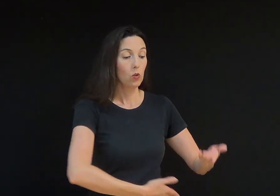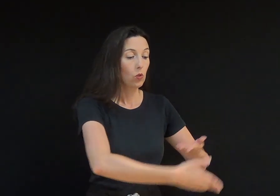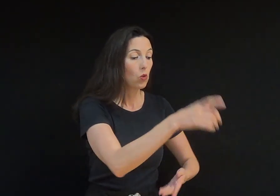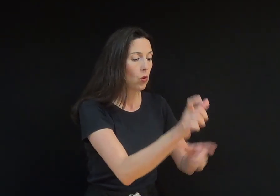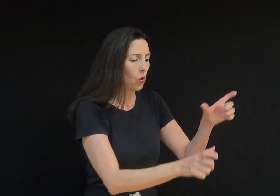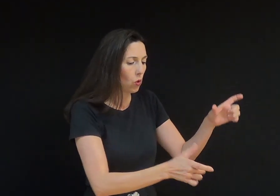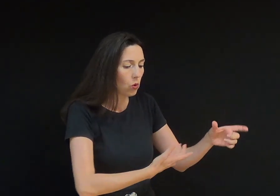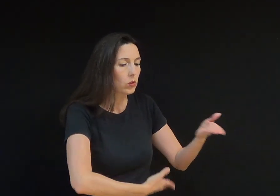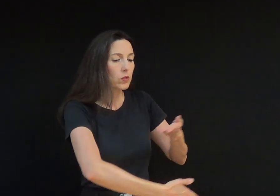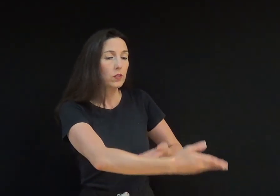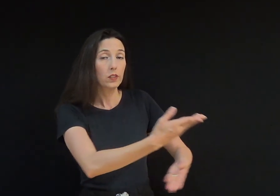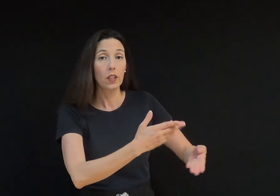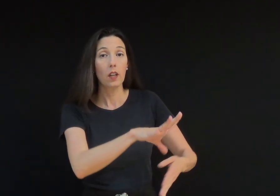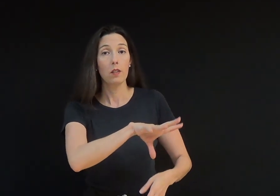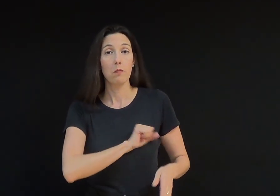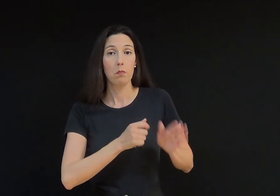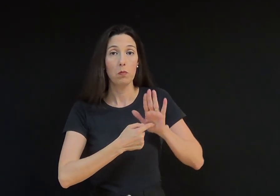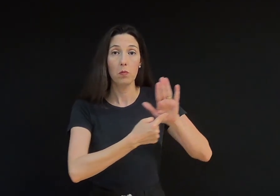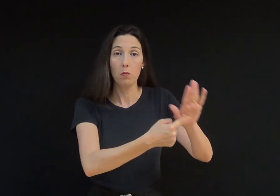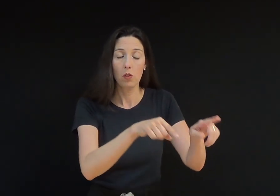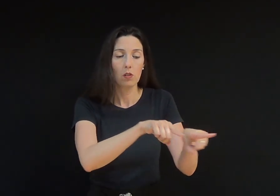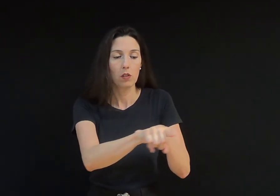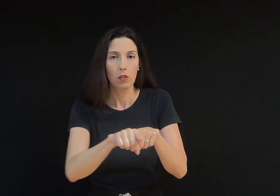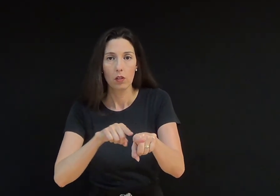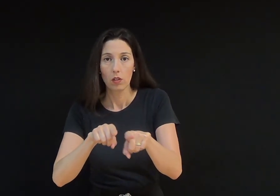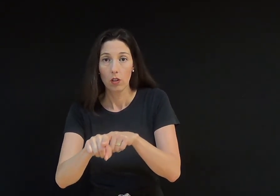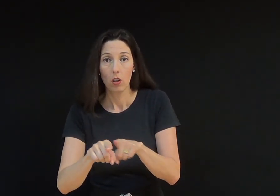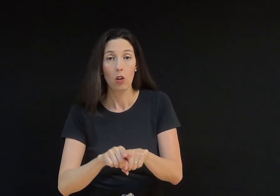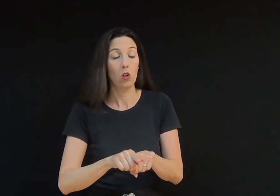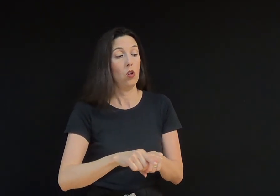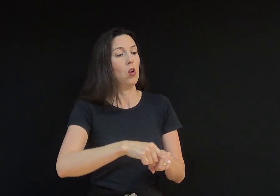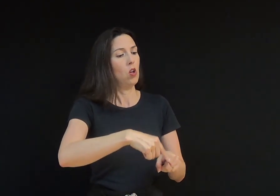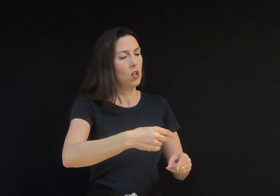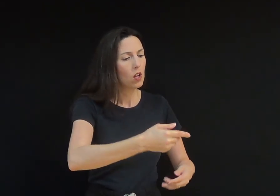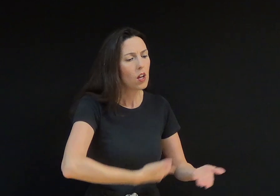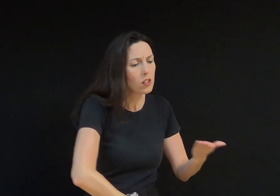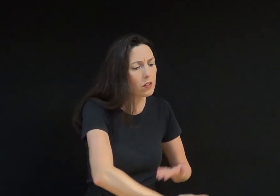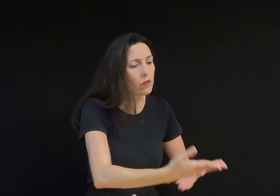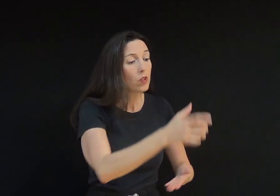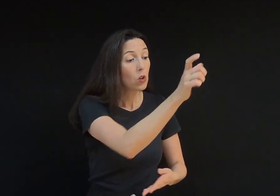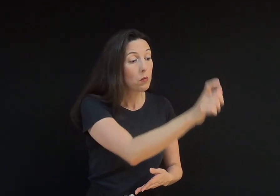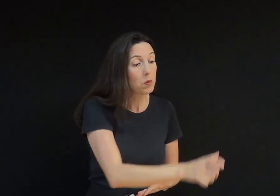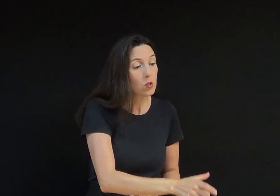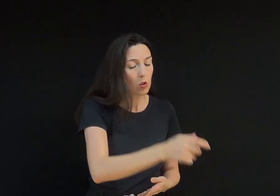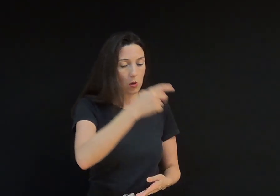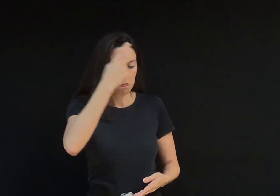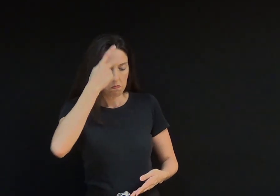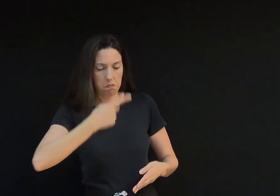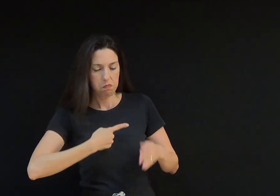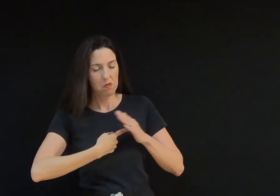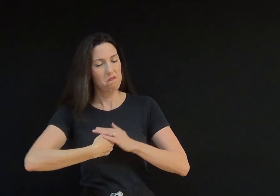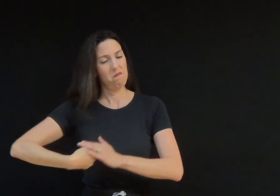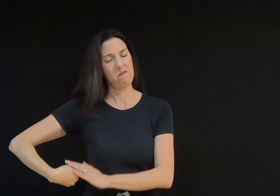Dedique-se uns aos outros com amor fraternal. Prefiram dar honras aos outros mais do que a vocês.